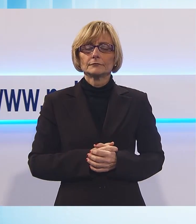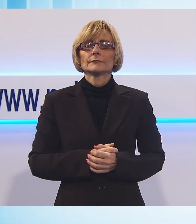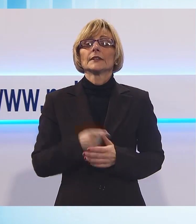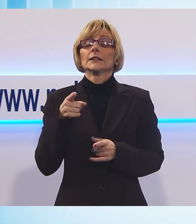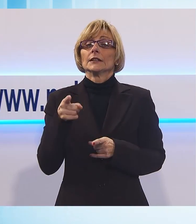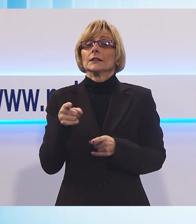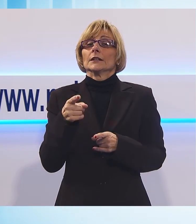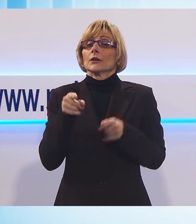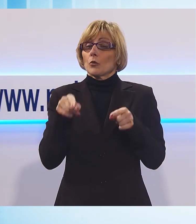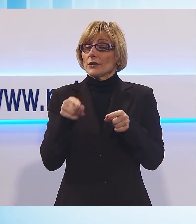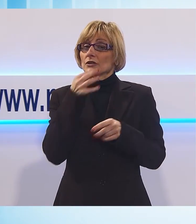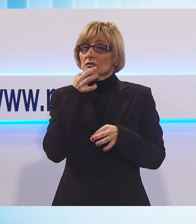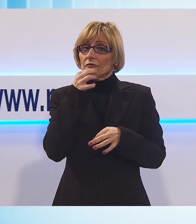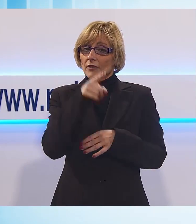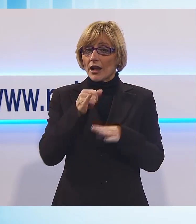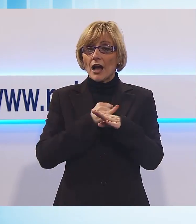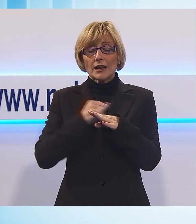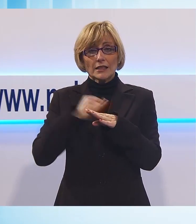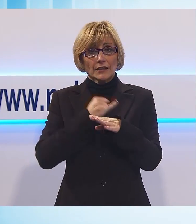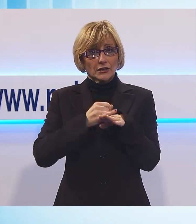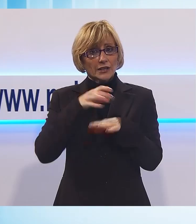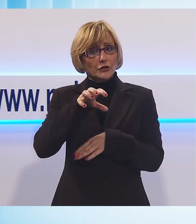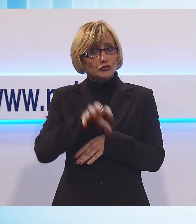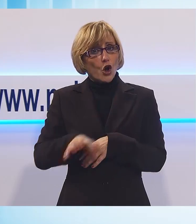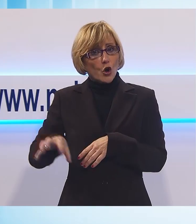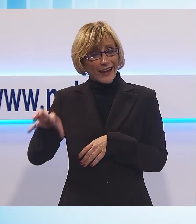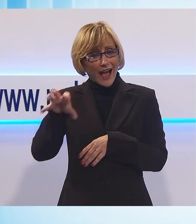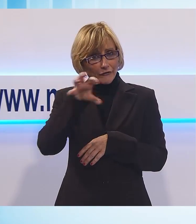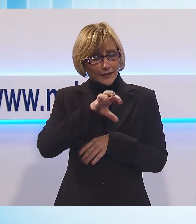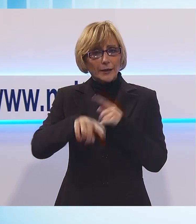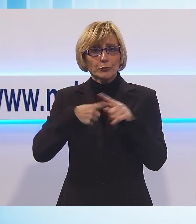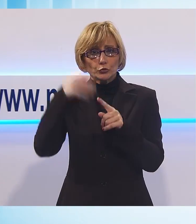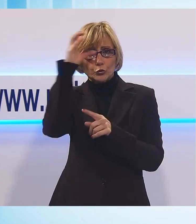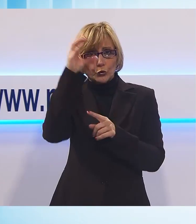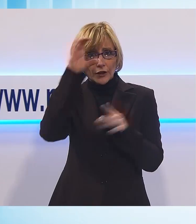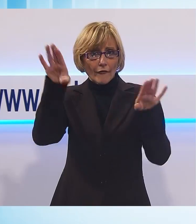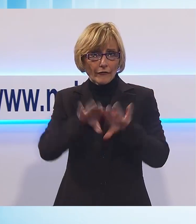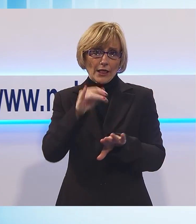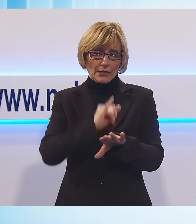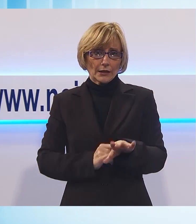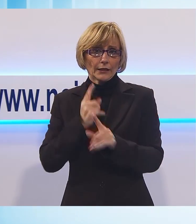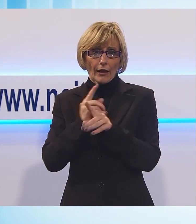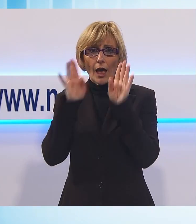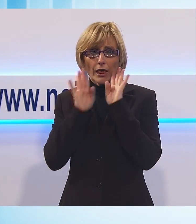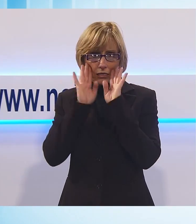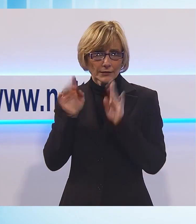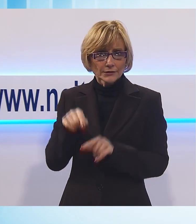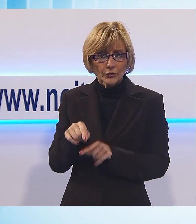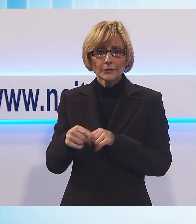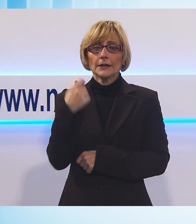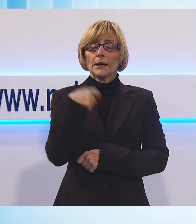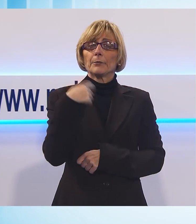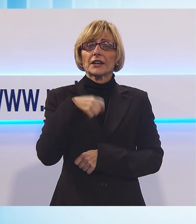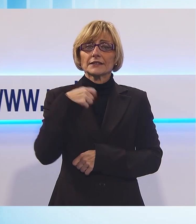Tutto ciò ha ottenuto conto delle caratteristiche geografiche, geomorfologiche ma anche turistiche della Valle del Cerchio. Il Presidente Menesini